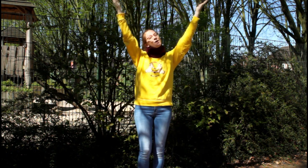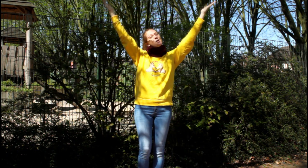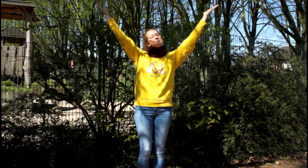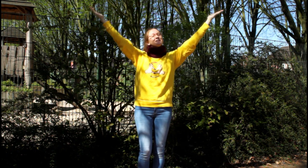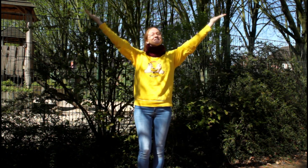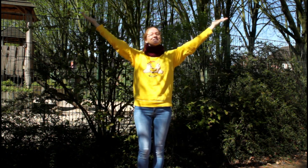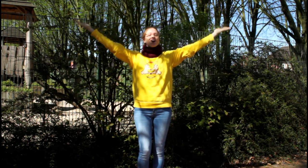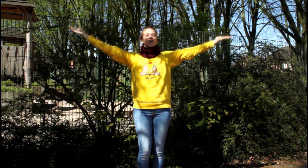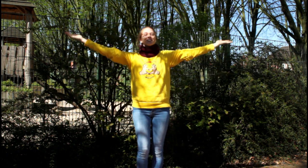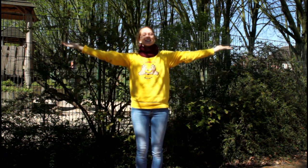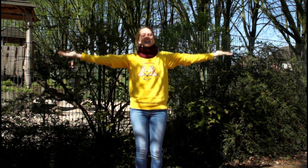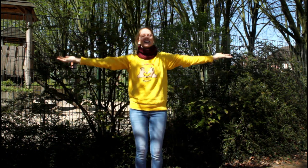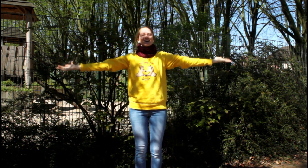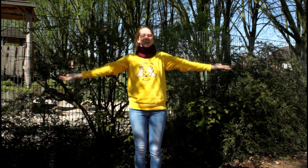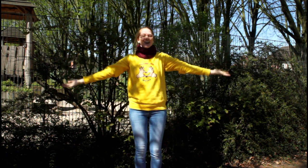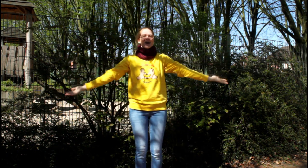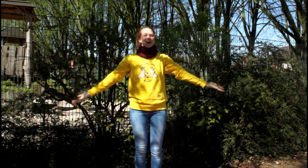wir loben Gott den